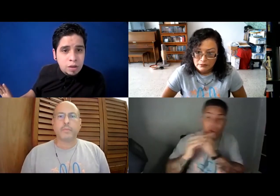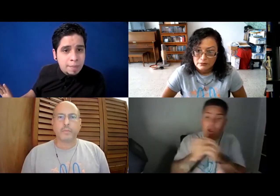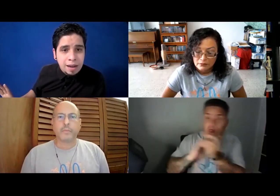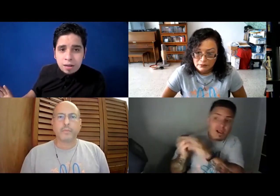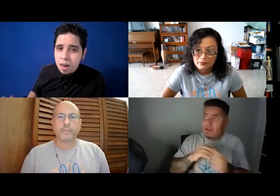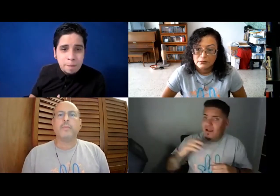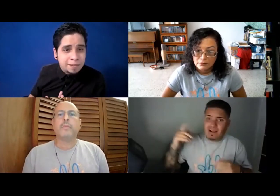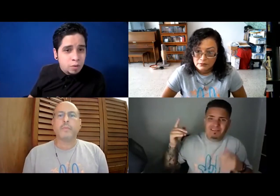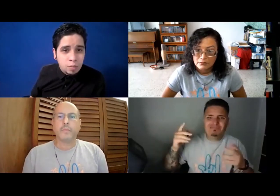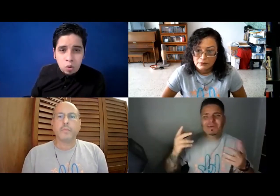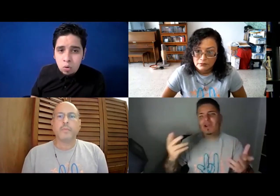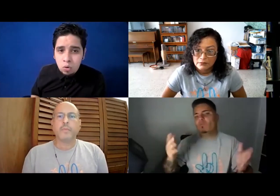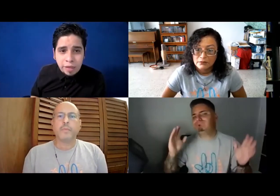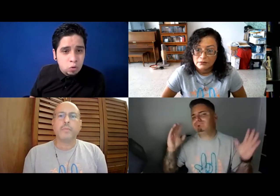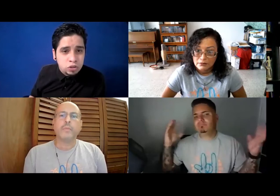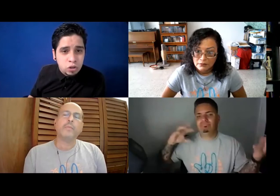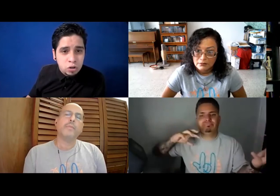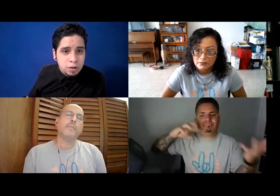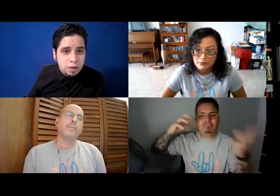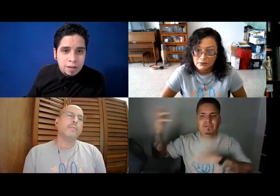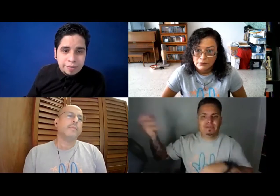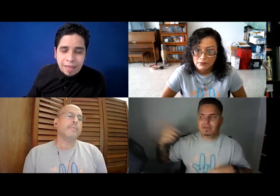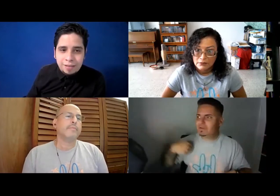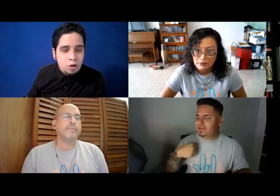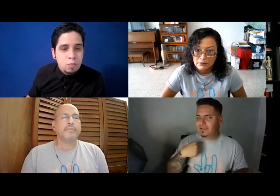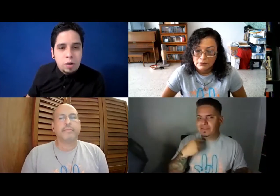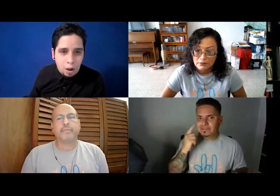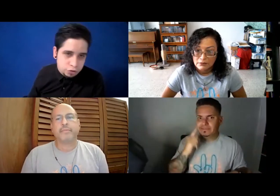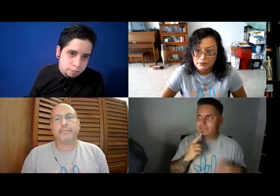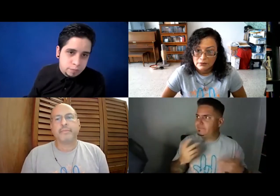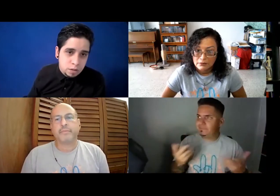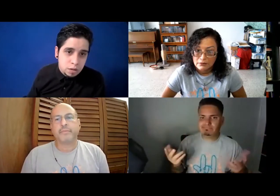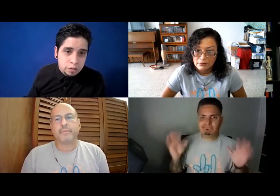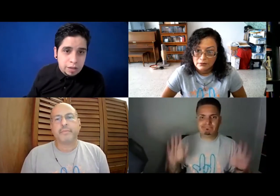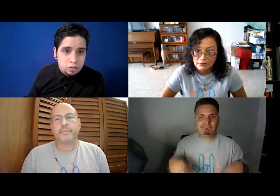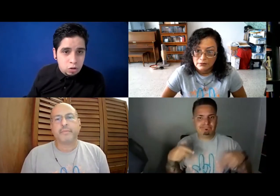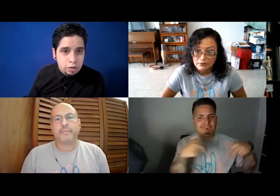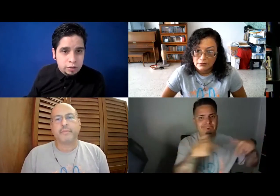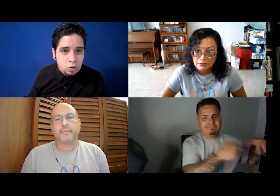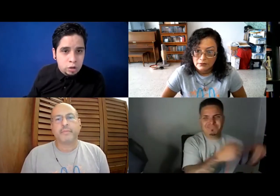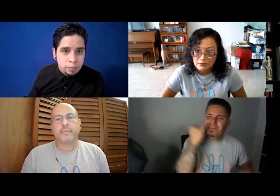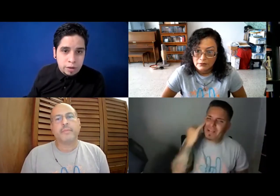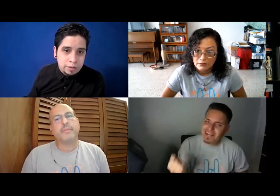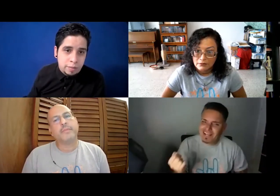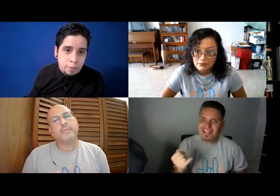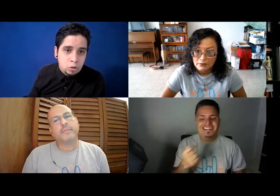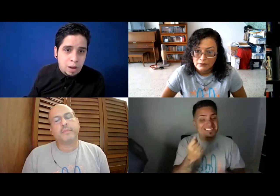llamar. Empezó un revoludo, discusión, nada, se forma un caos. O sea, el solo que tiende a ocurrir, pues se va para otro lado,